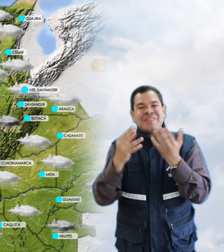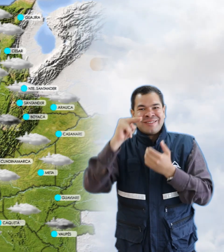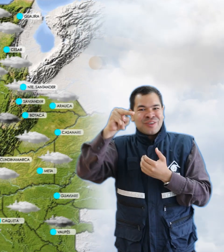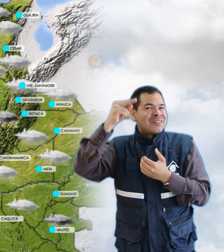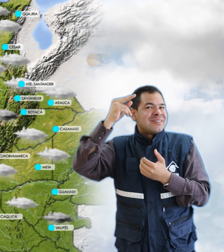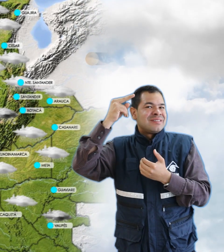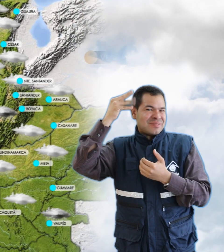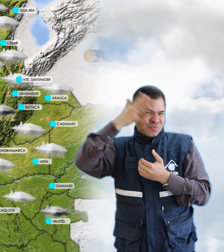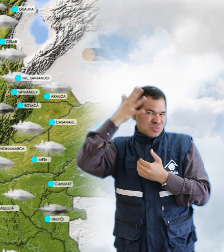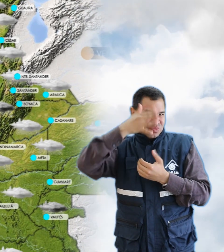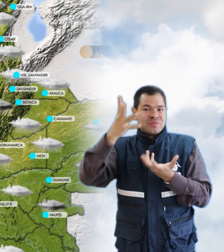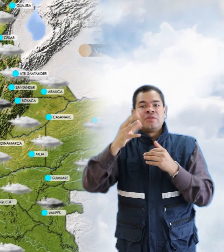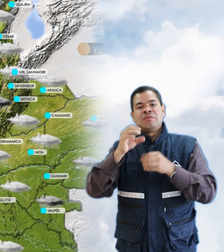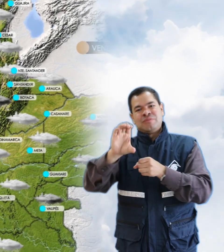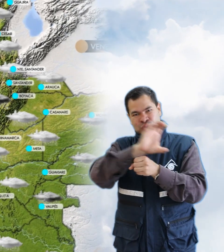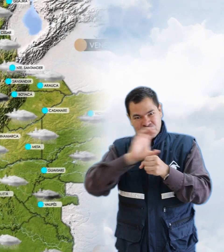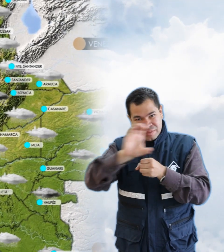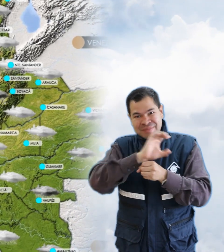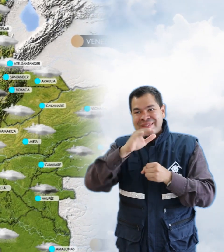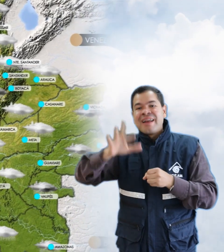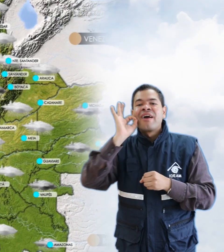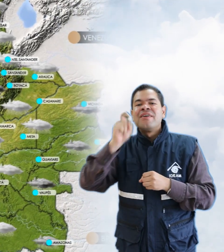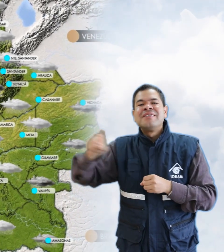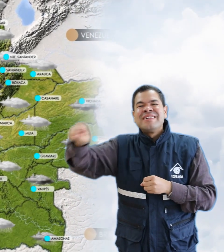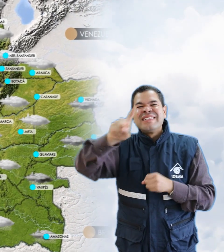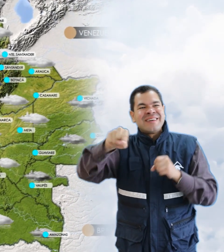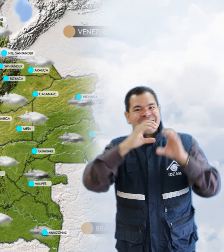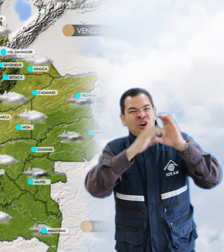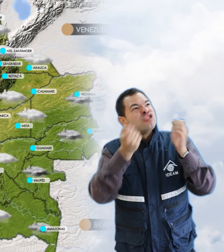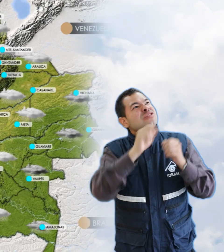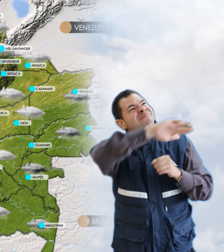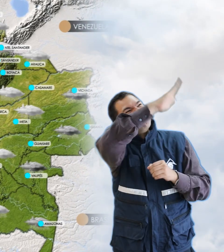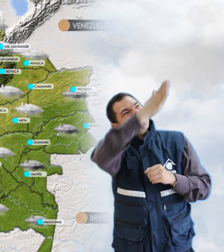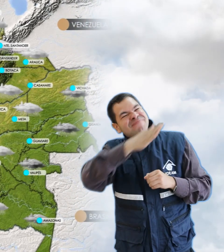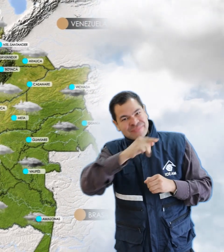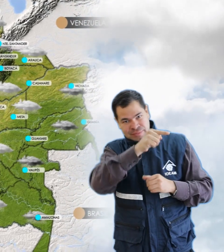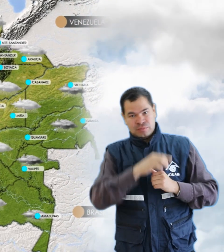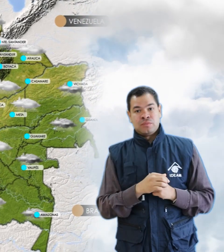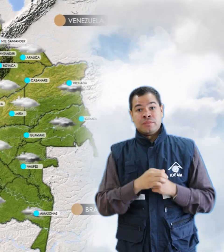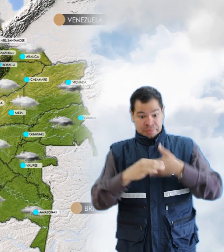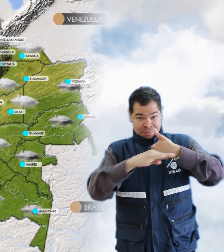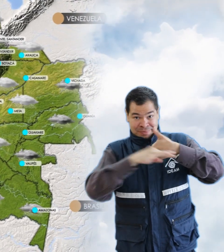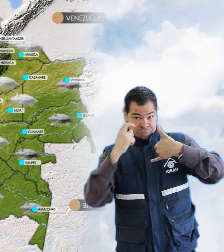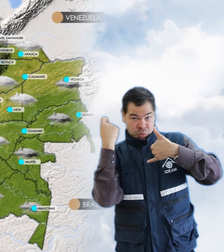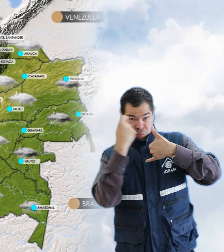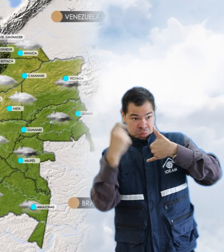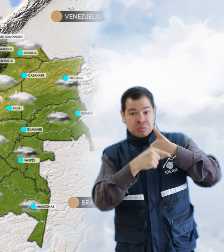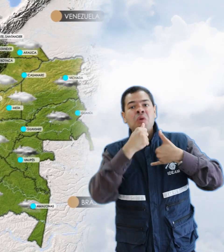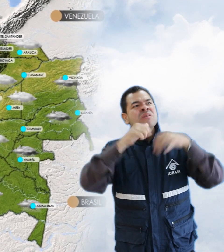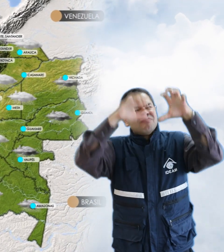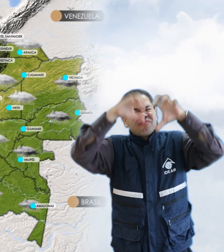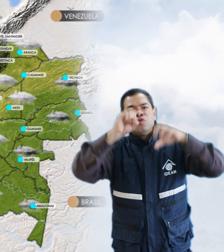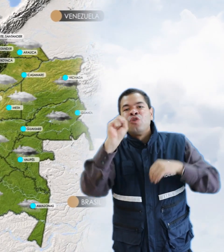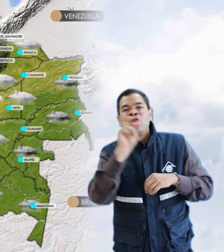Santander, Cundinamarca, Eje Cafetero y en el macizo colombiano. Para la orinoquía se presentarán lluvias en